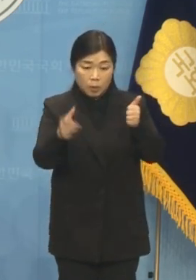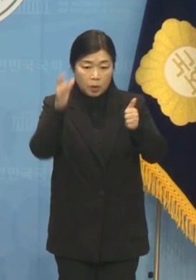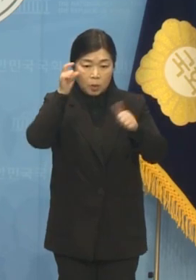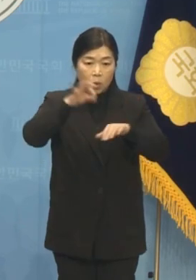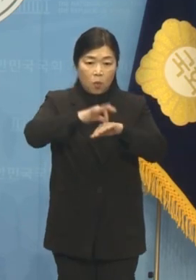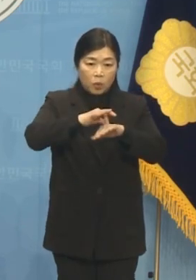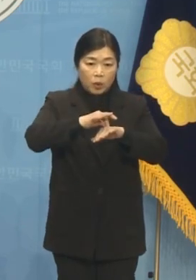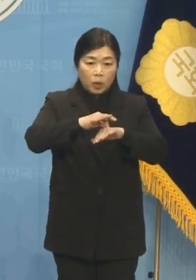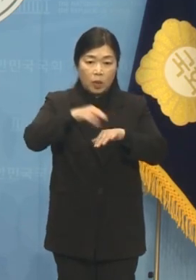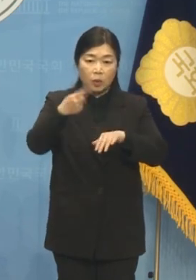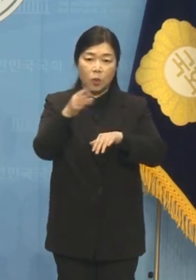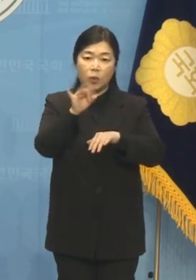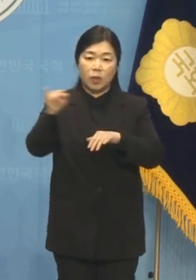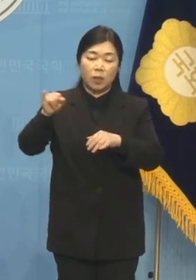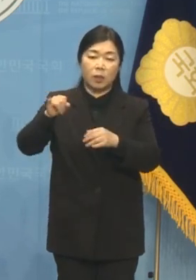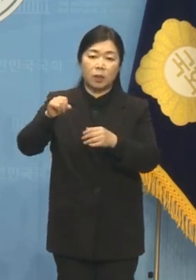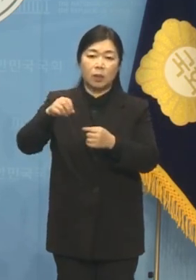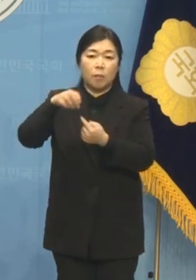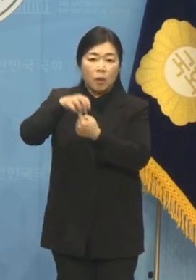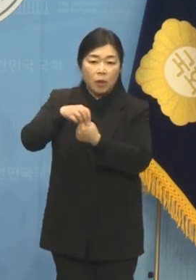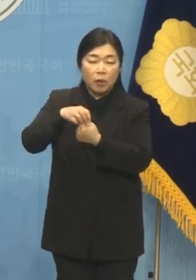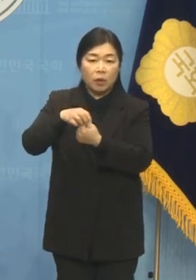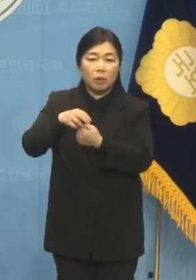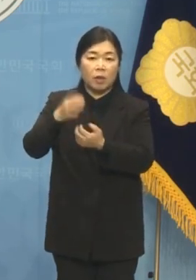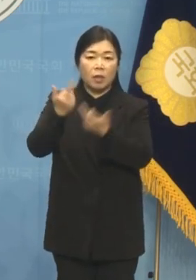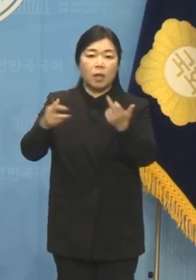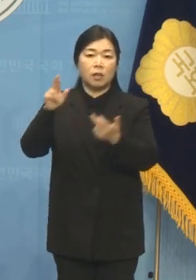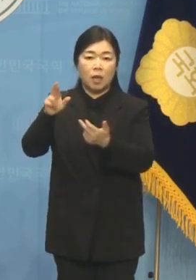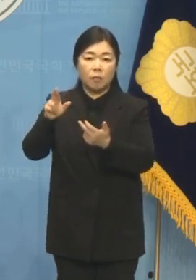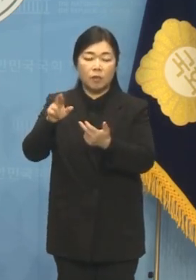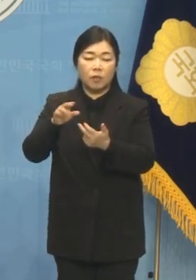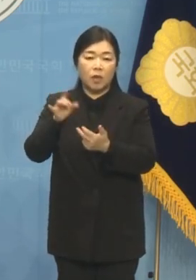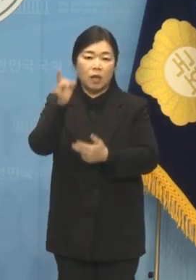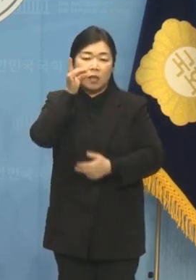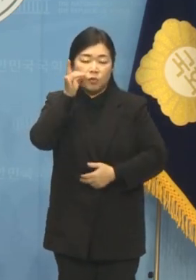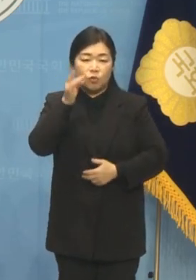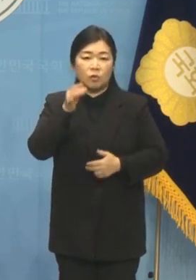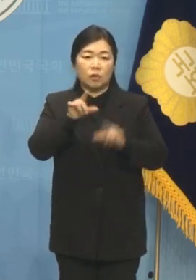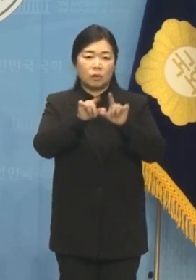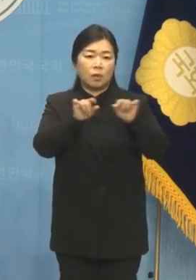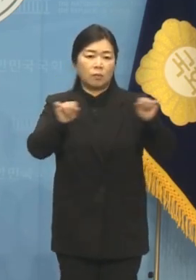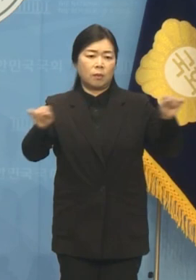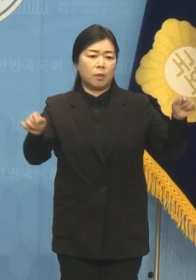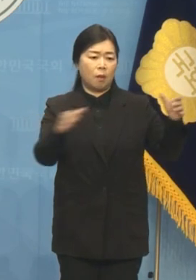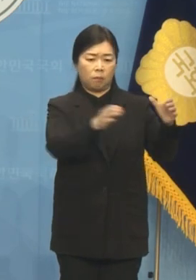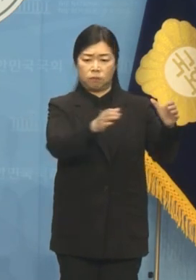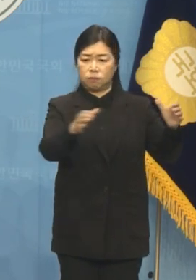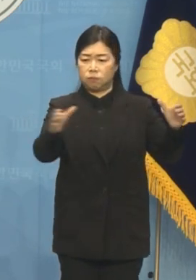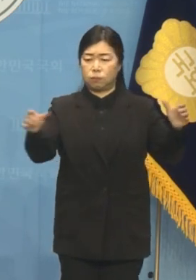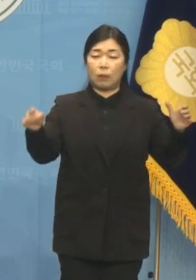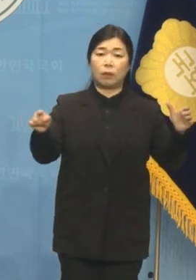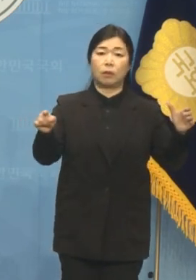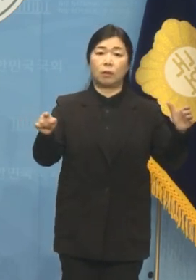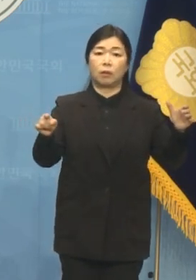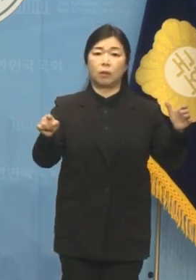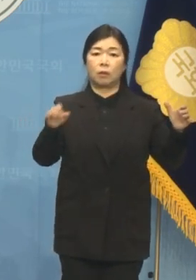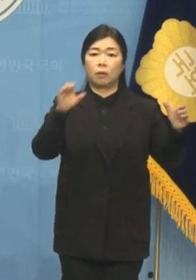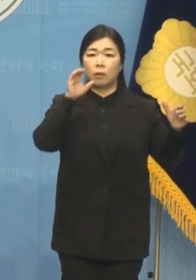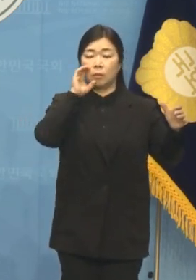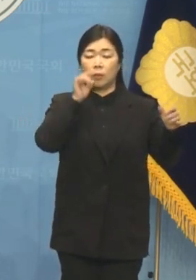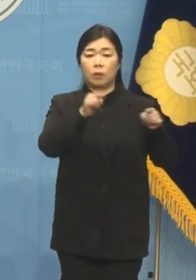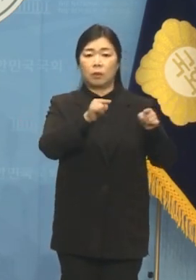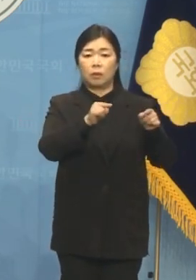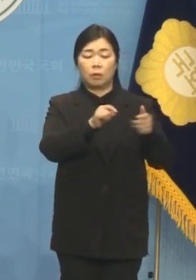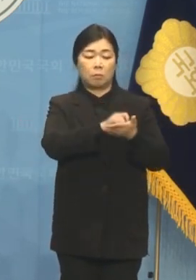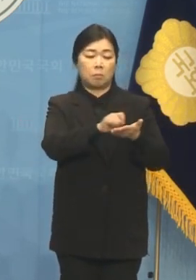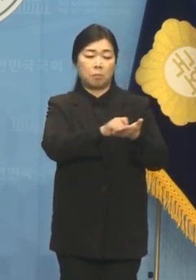송이버섯, 산삼주, 양주 등의 음식들이 세팅되어 있었습니다. 카페 업주의 메모장에도